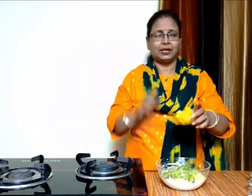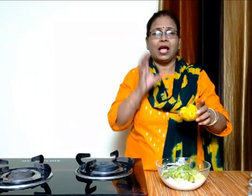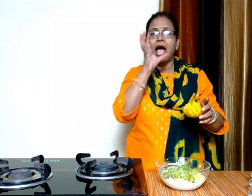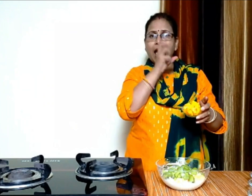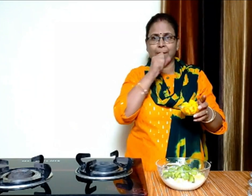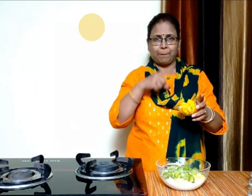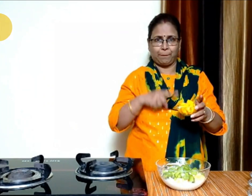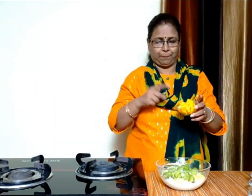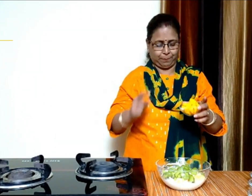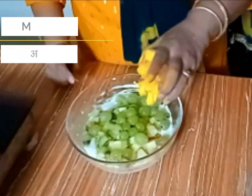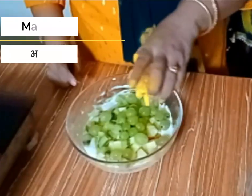आदा कप कटा हुआ आम